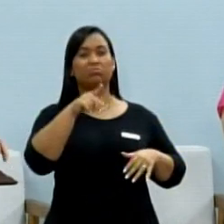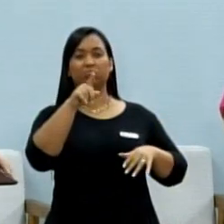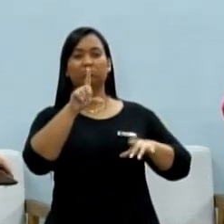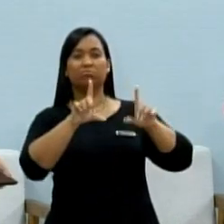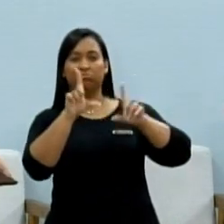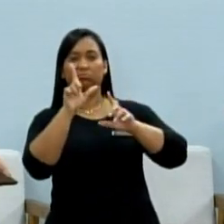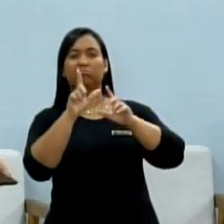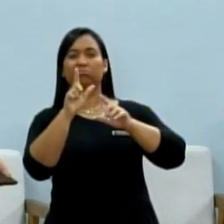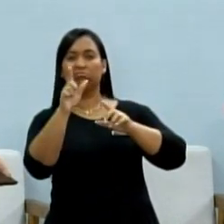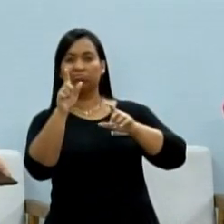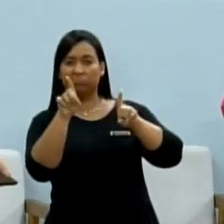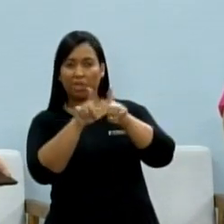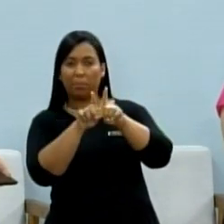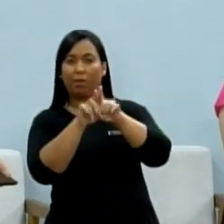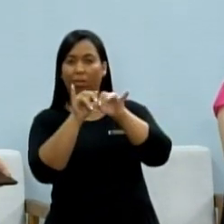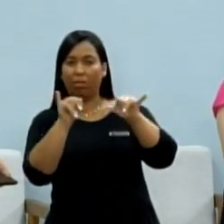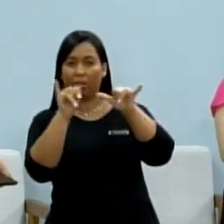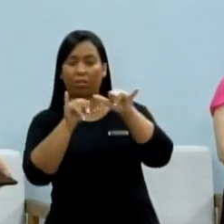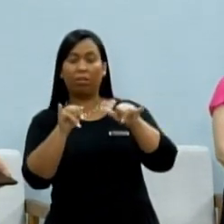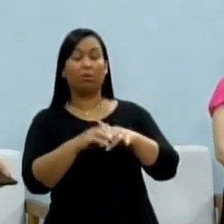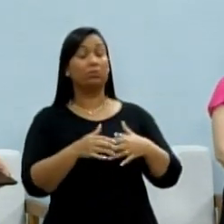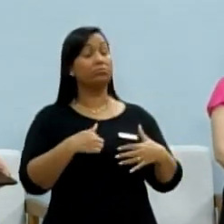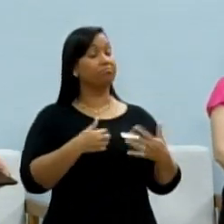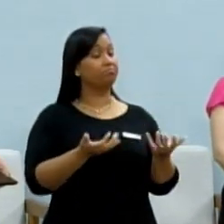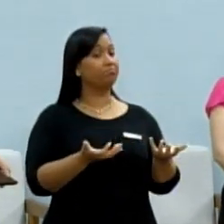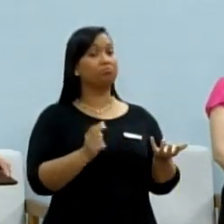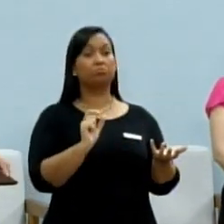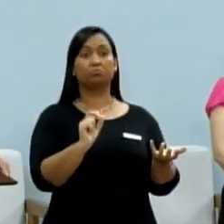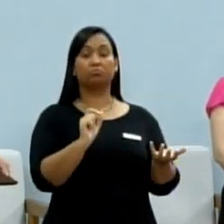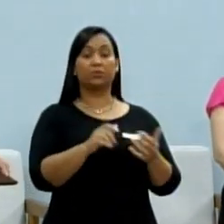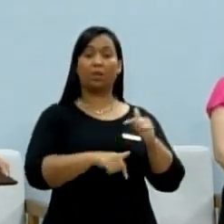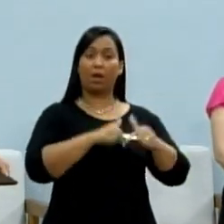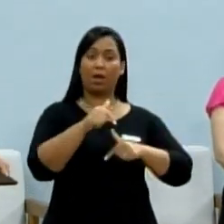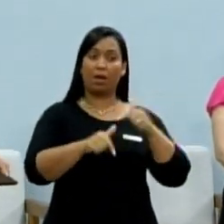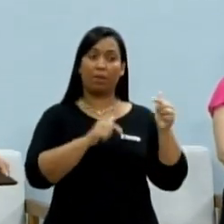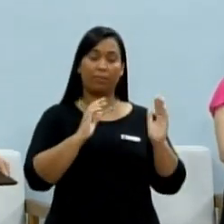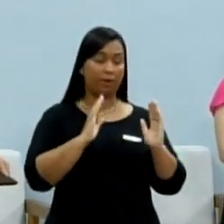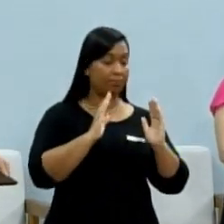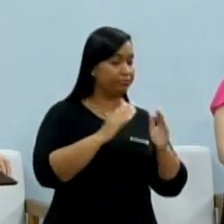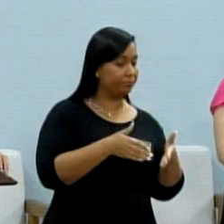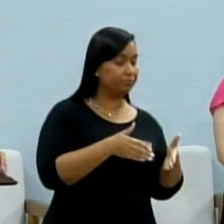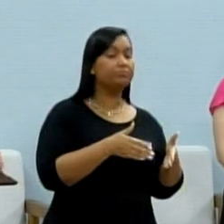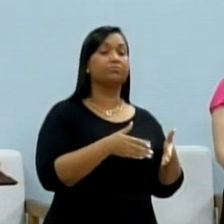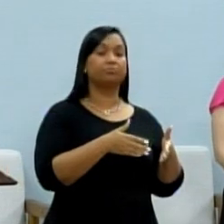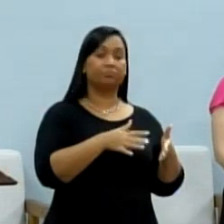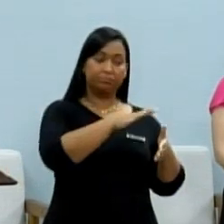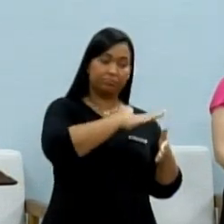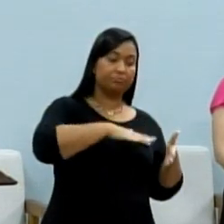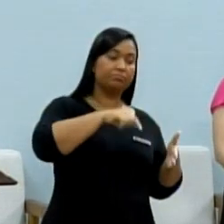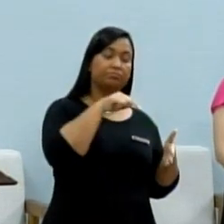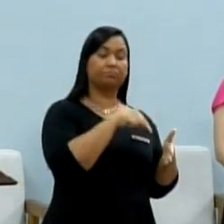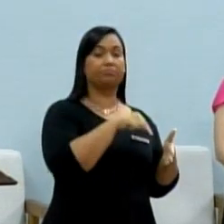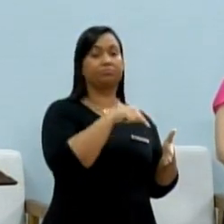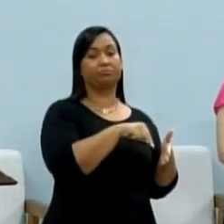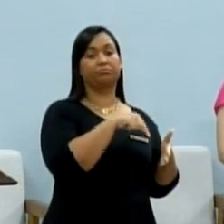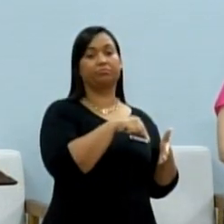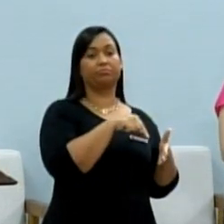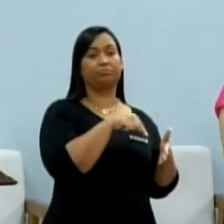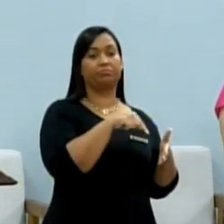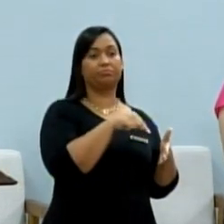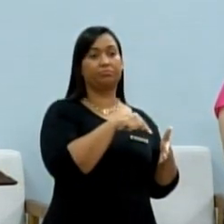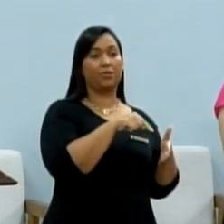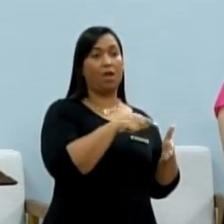também e eu quero trabalhar em cima dessa questão nesse primeiro